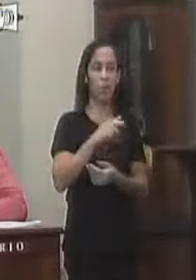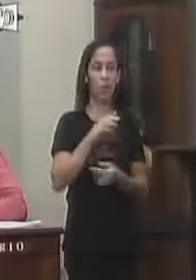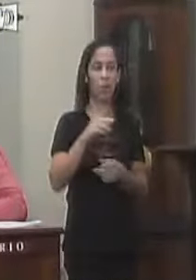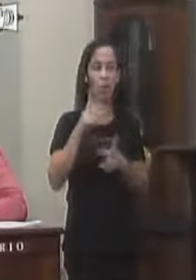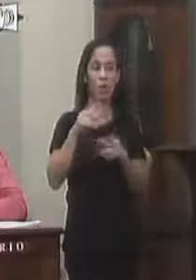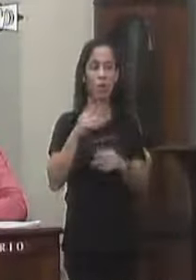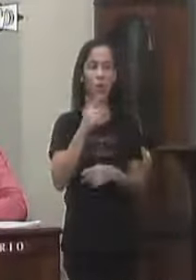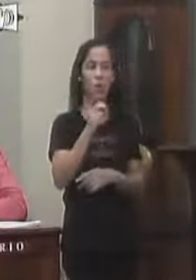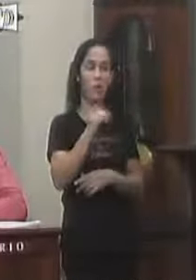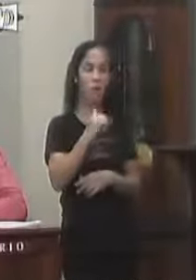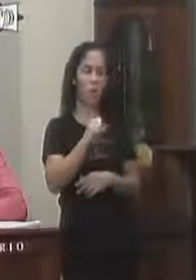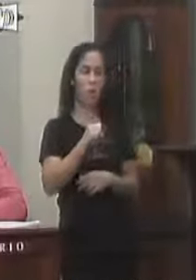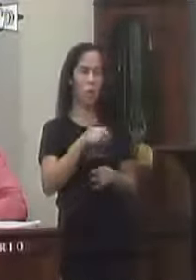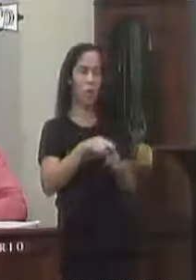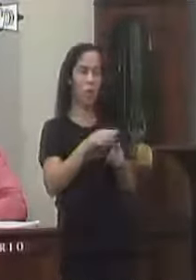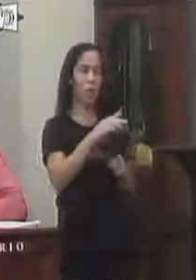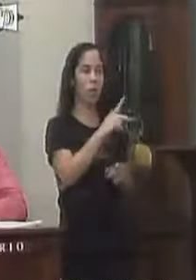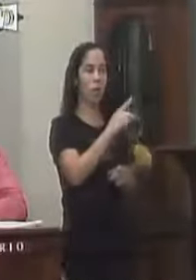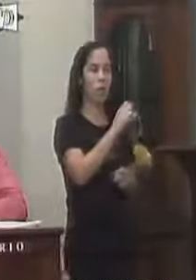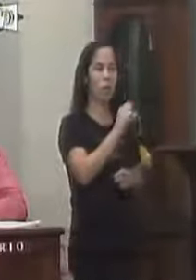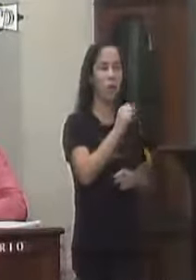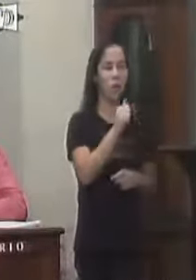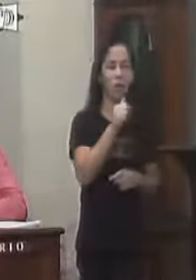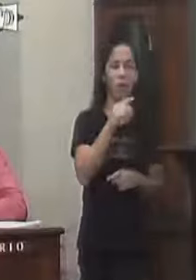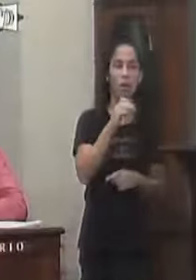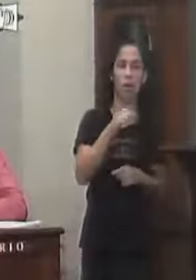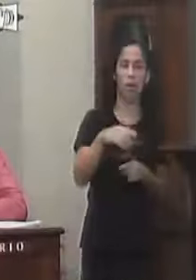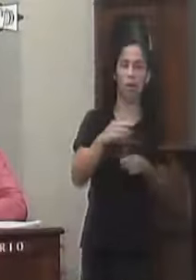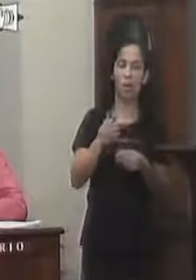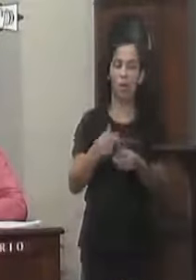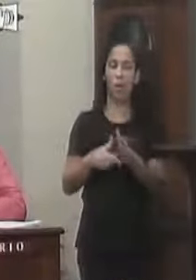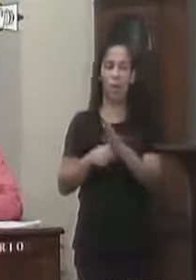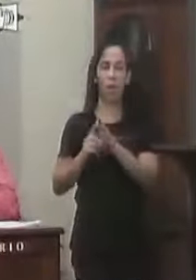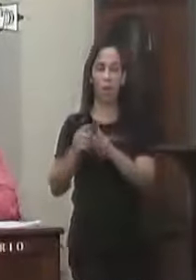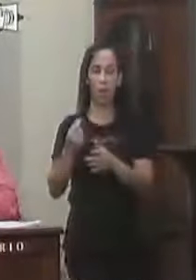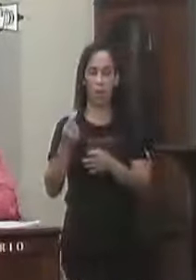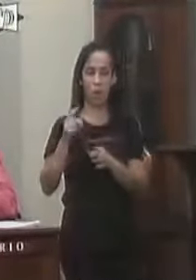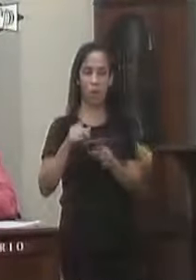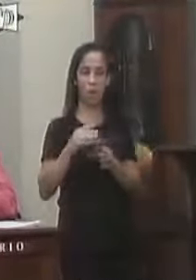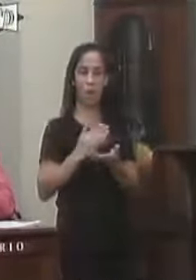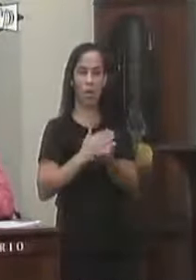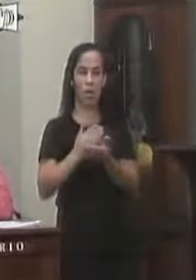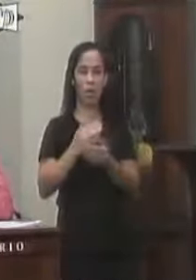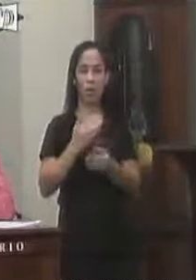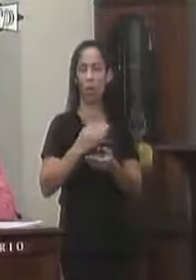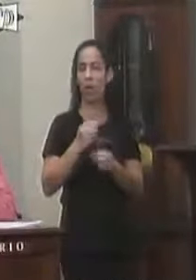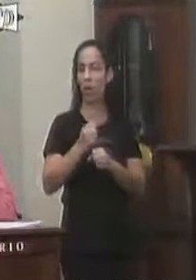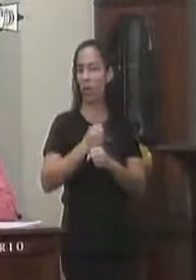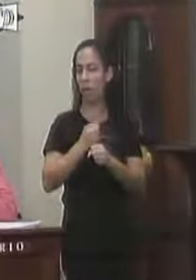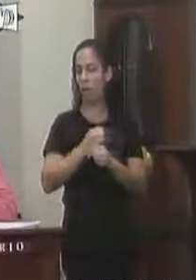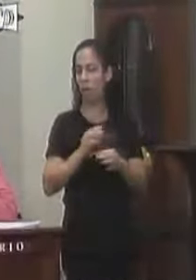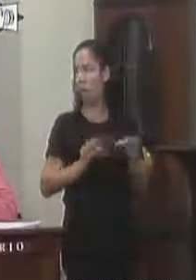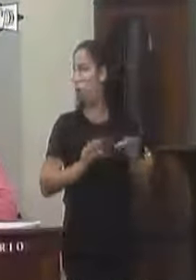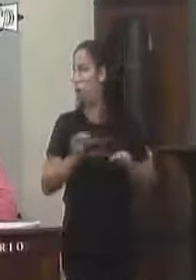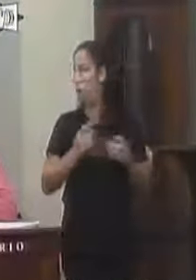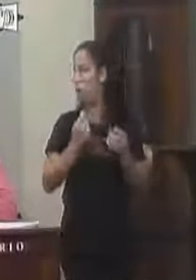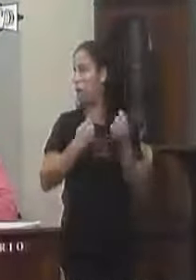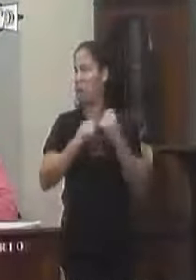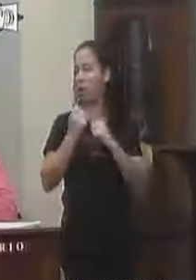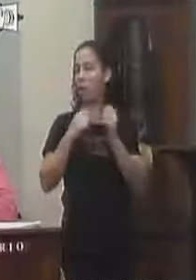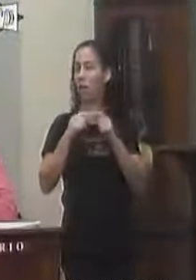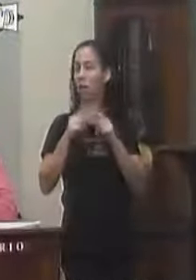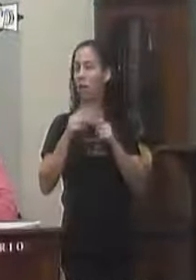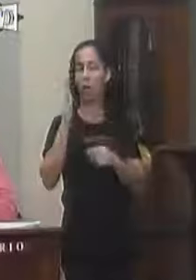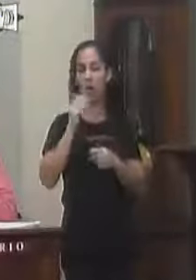Igual na passagem Que a empresa ganha E pede adiamento Aí some Então antes de começar a obra Já estou pedindo Processo administrativo